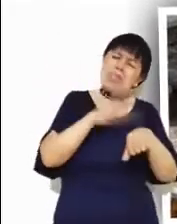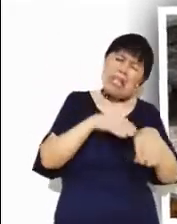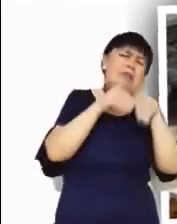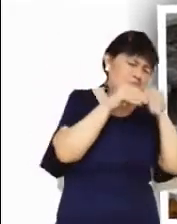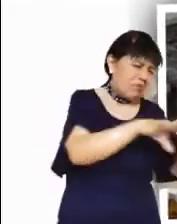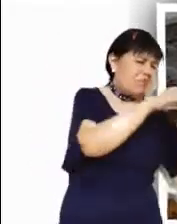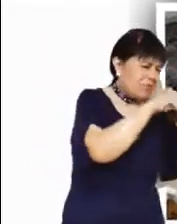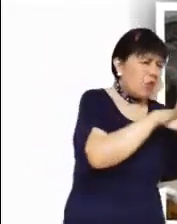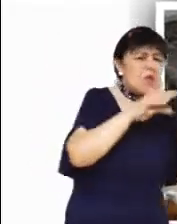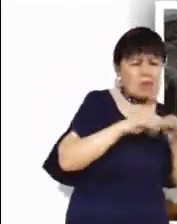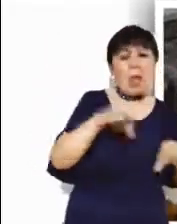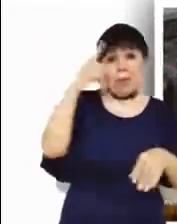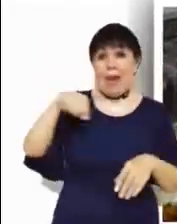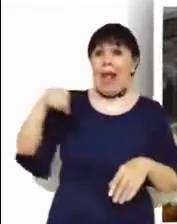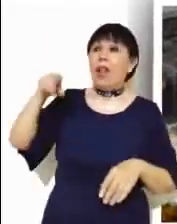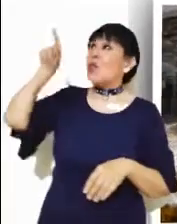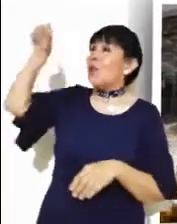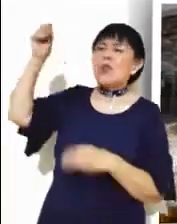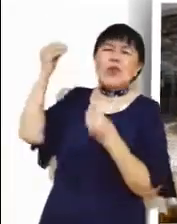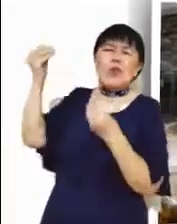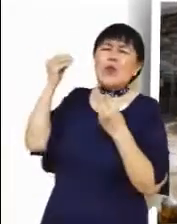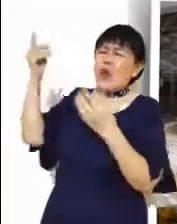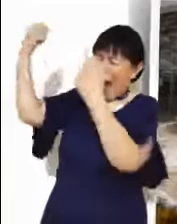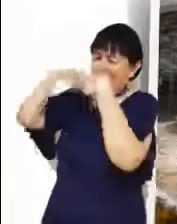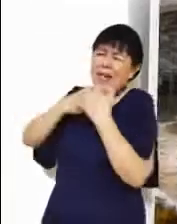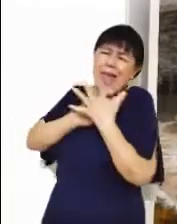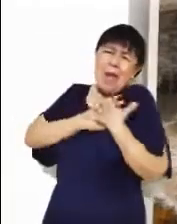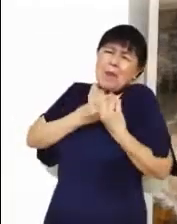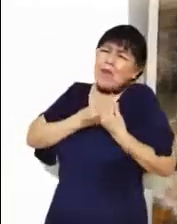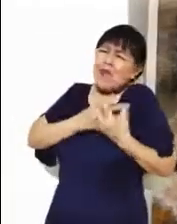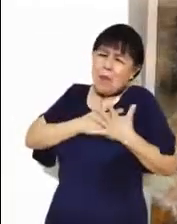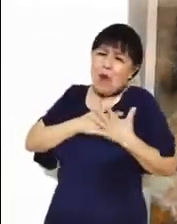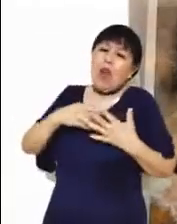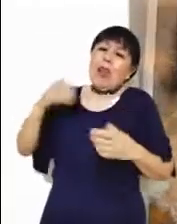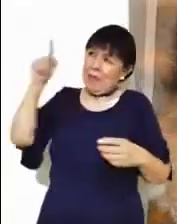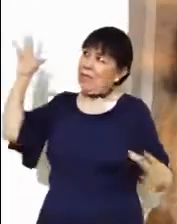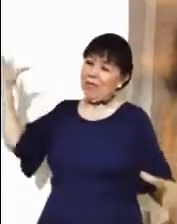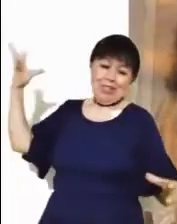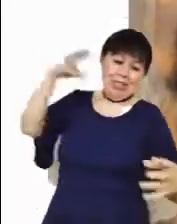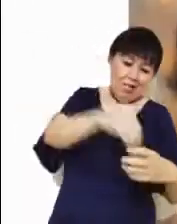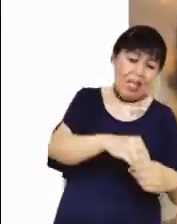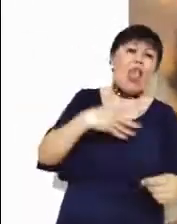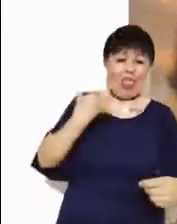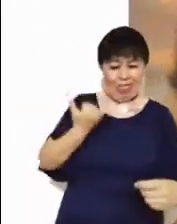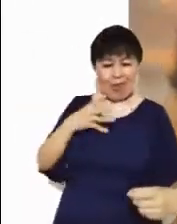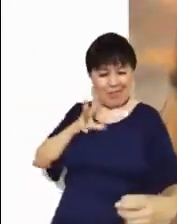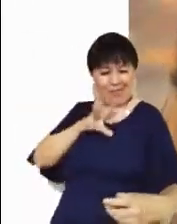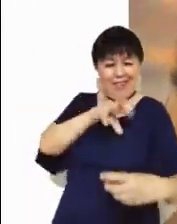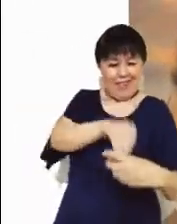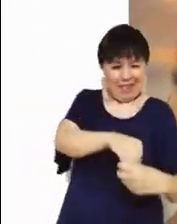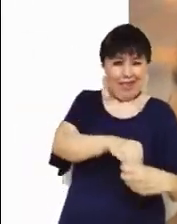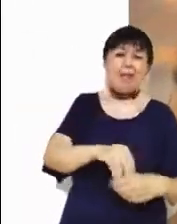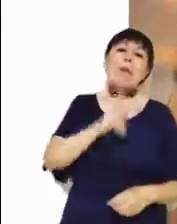a conocer, para que el amor con que me amas esté en ellos y yo también en ellos.